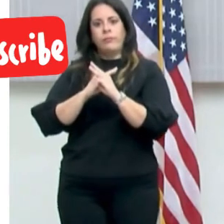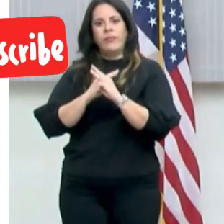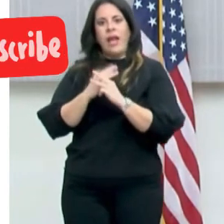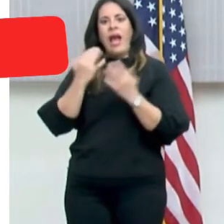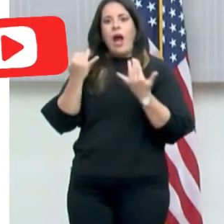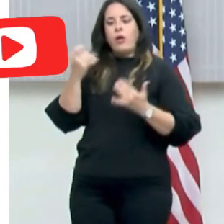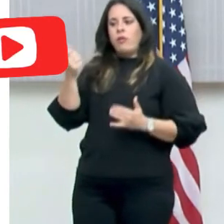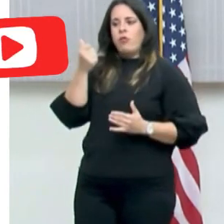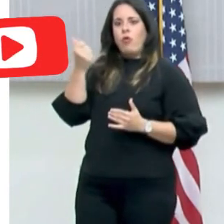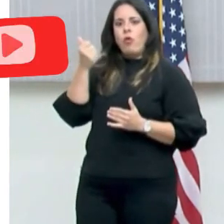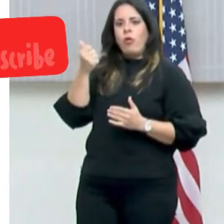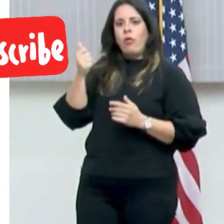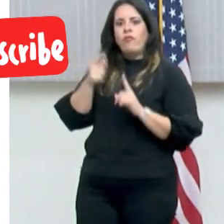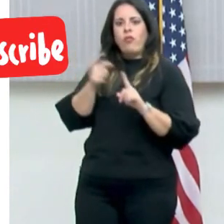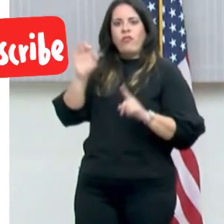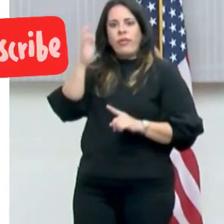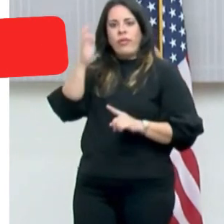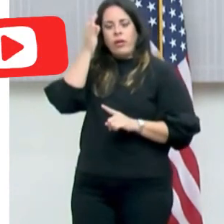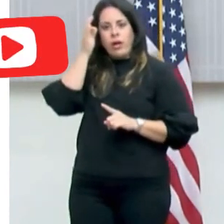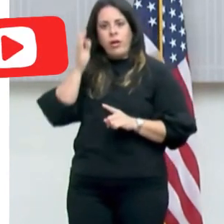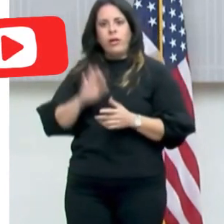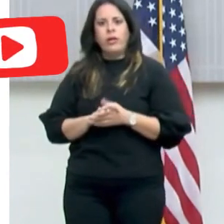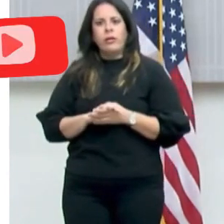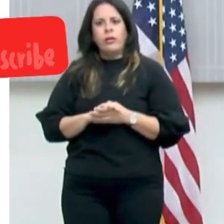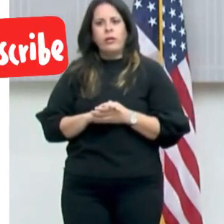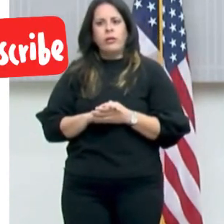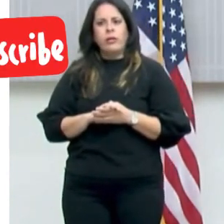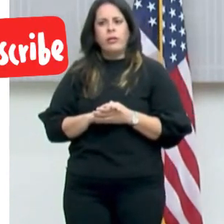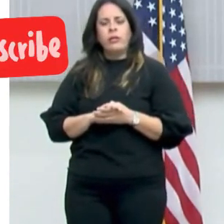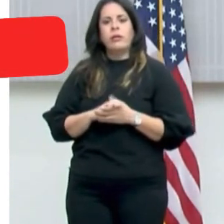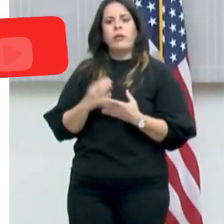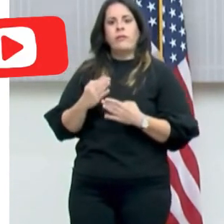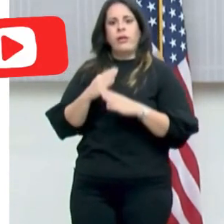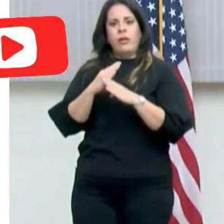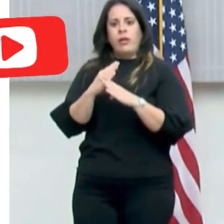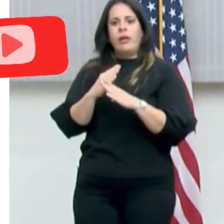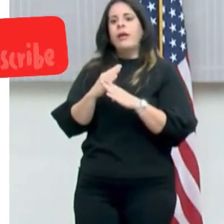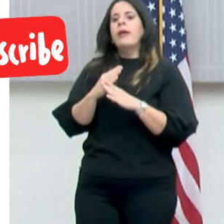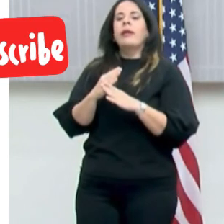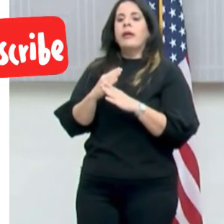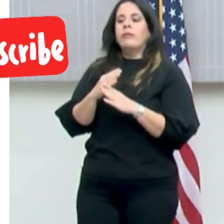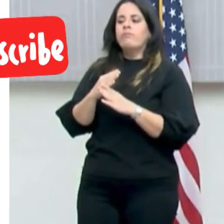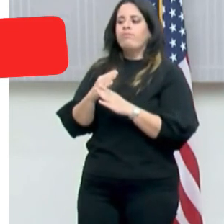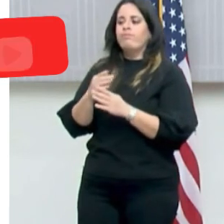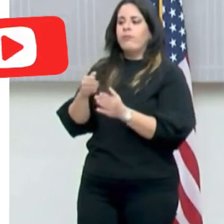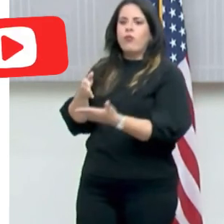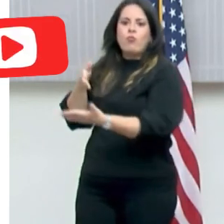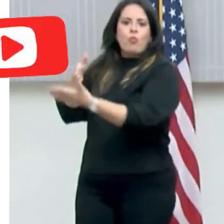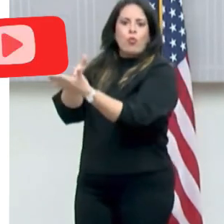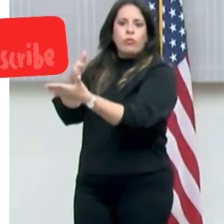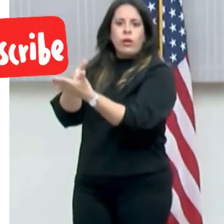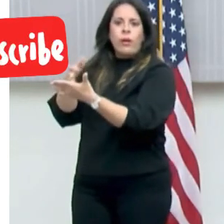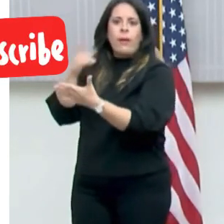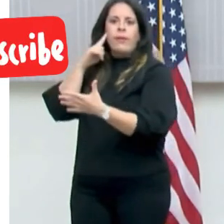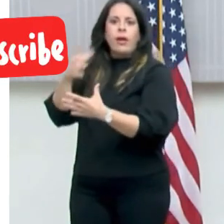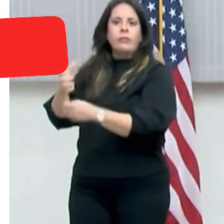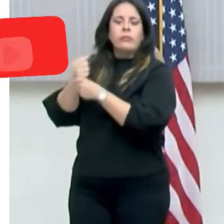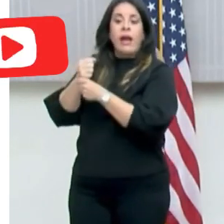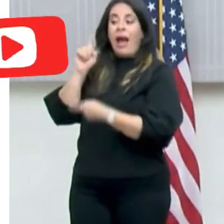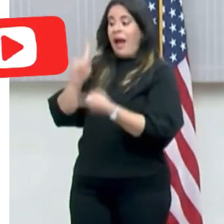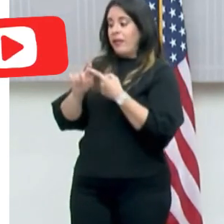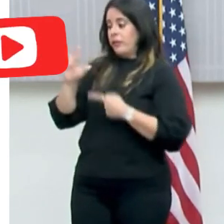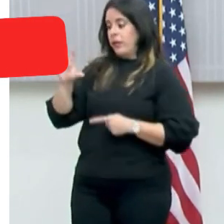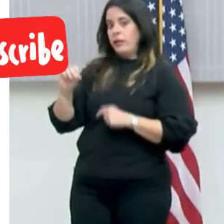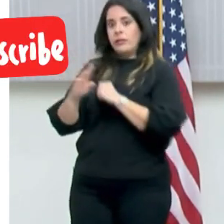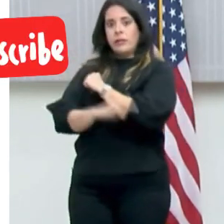moratoria federal que impide que se lleven a cabo ejecuciones de hipotecas hasta el 30 de